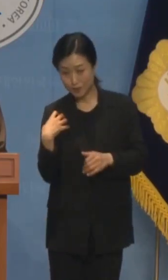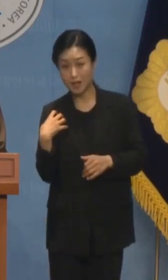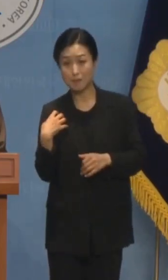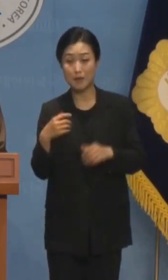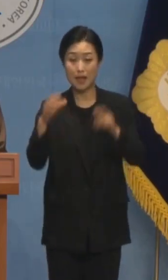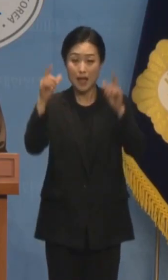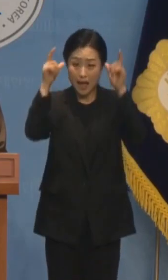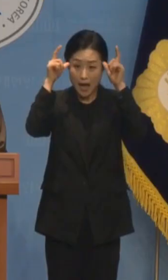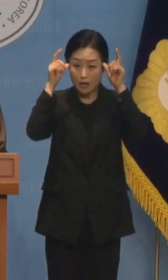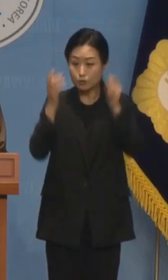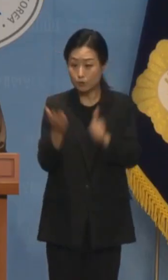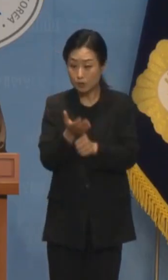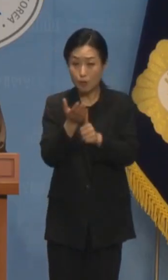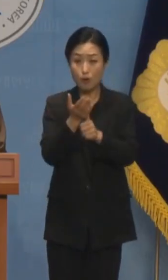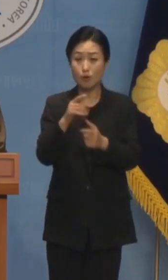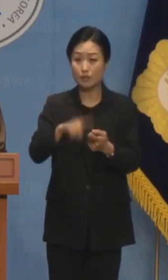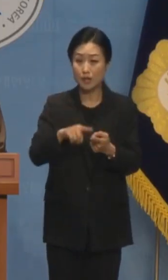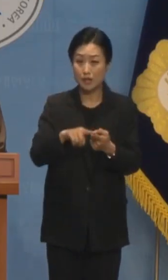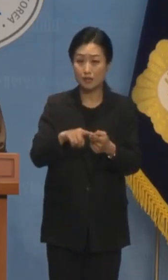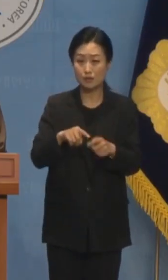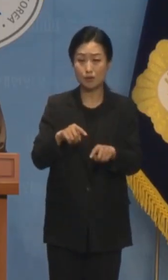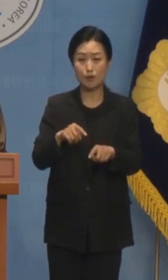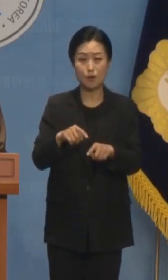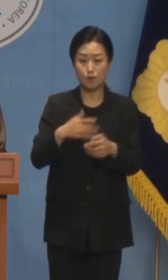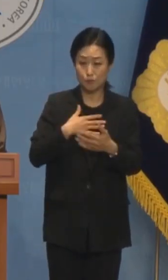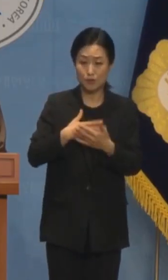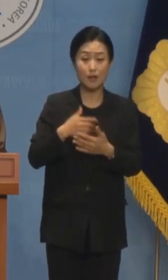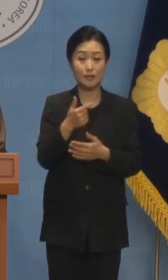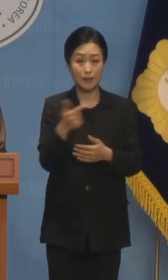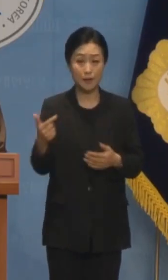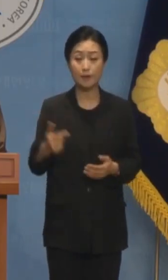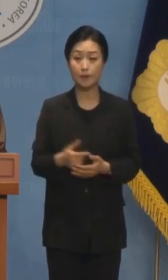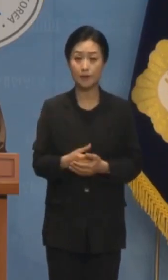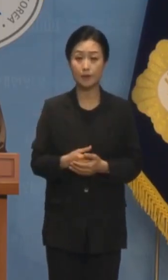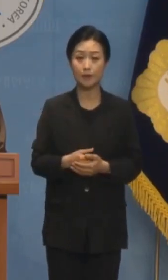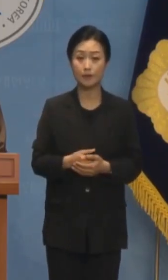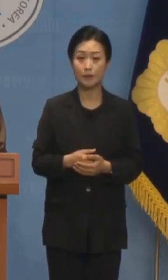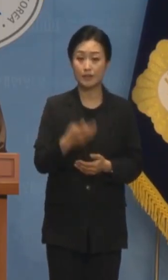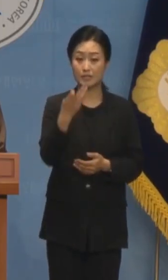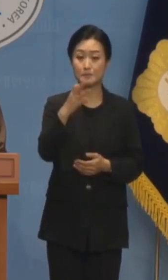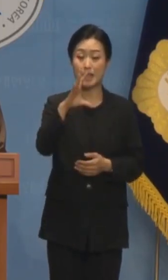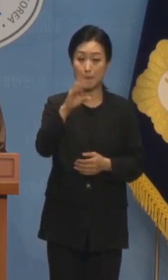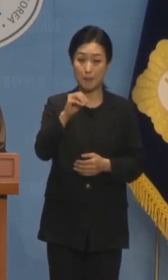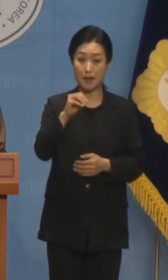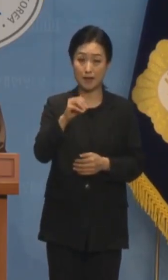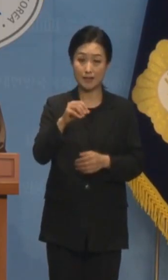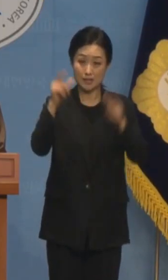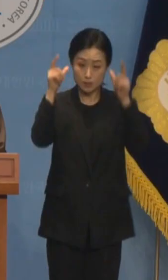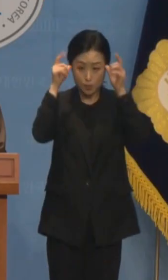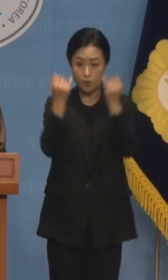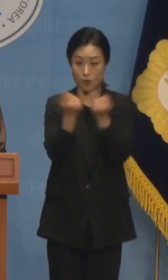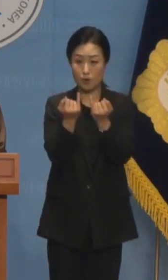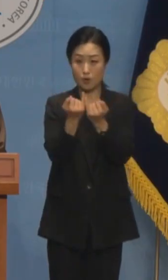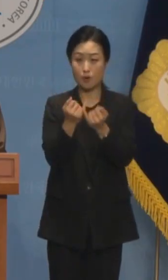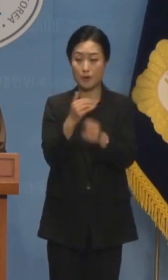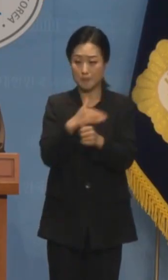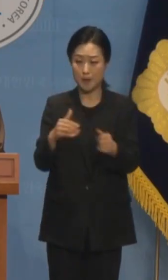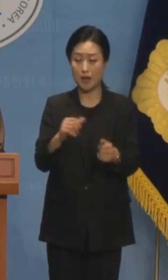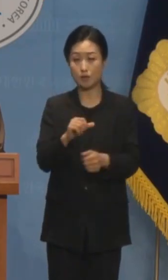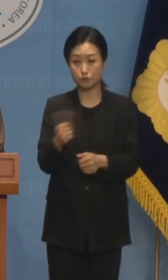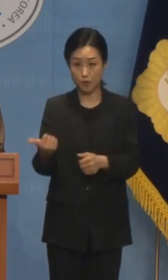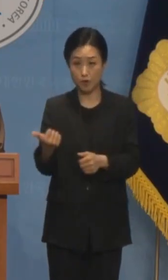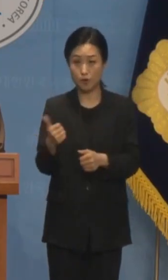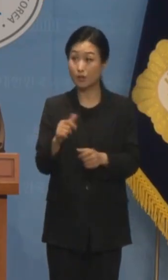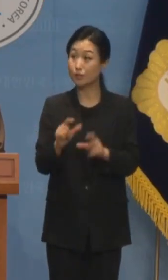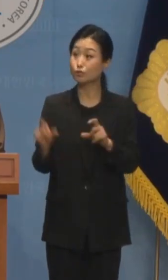수급 불안에 대한 대책도 한심하기 짝이 없습니다 이미 14만 마리 암소를 감축했는데 여기서 1만